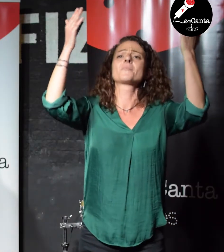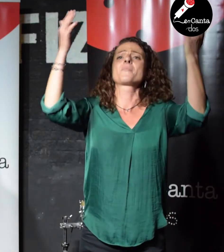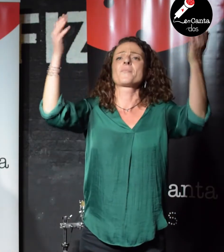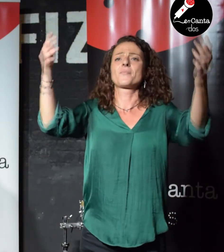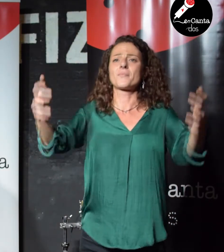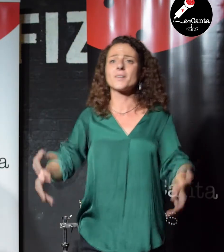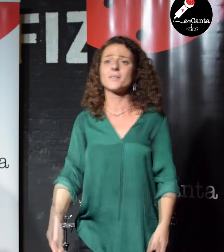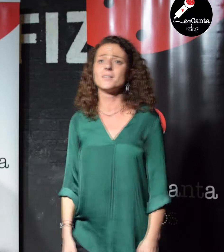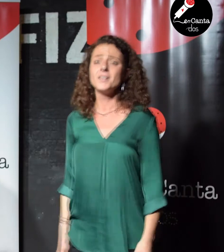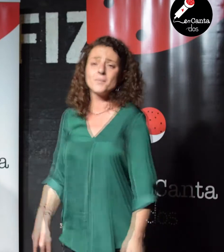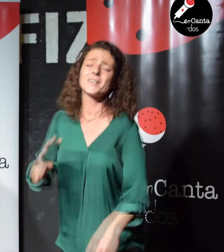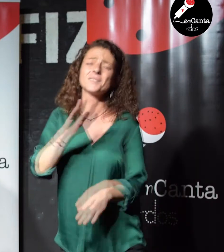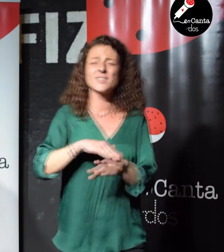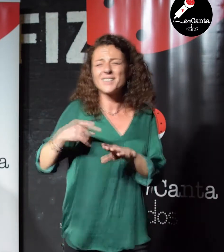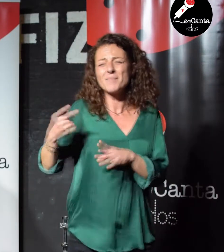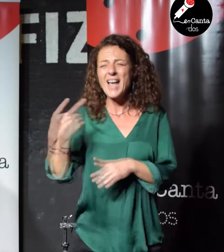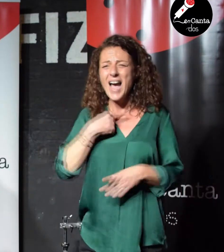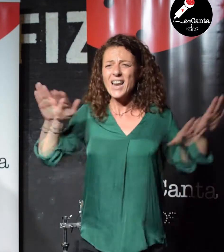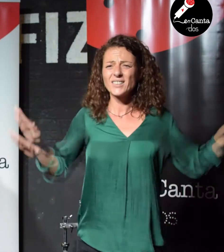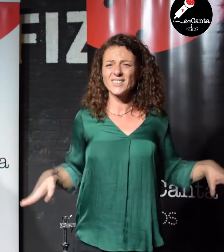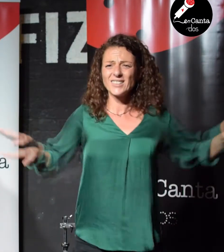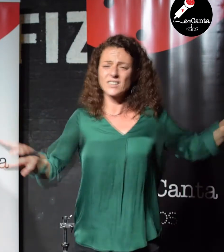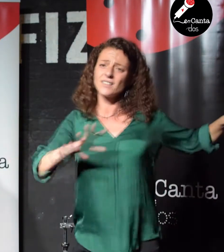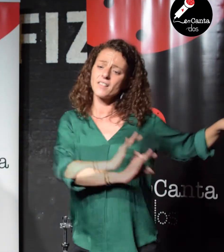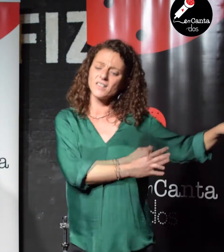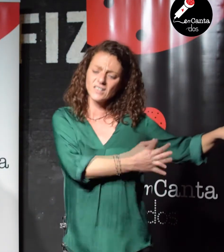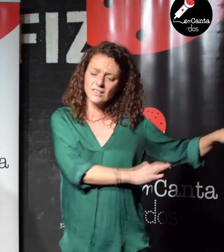pa' conserme a la necesito. Necesito